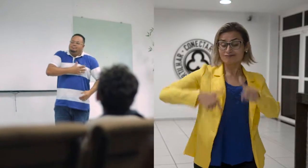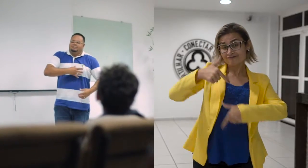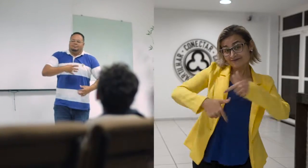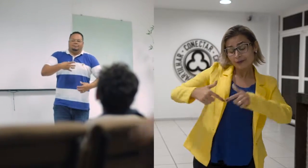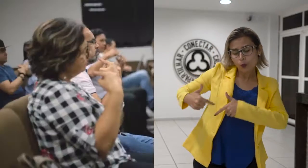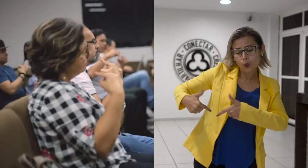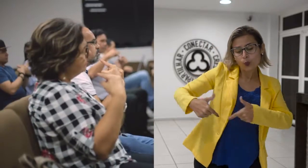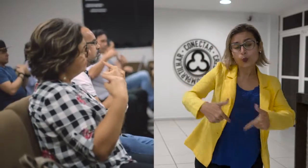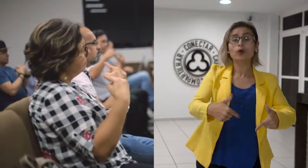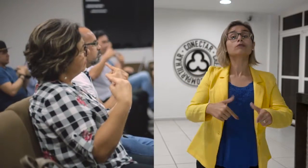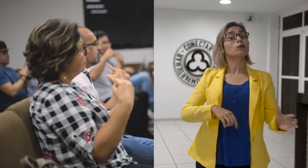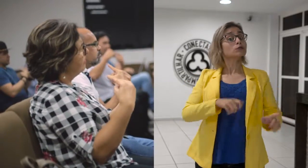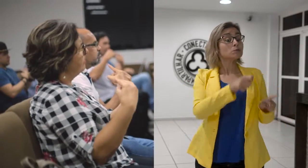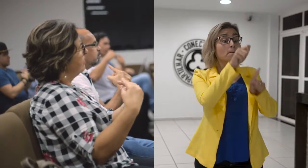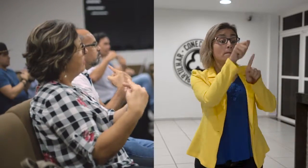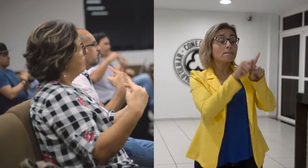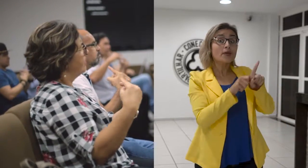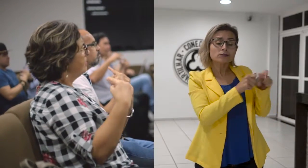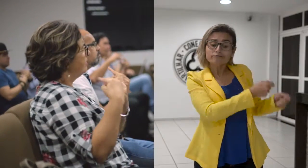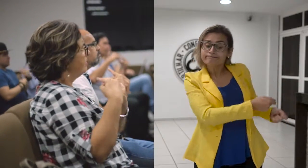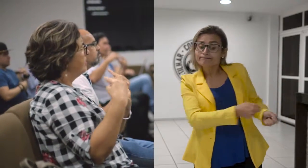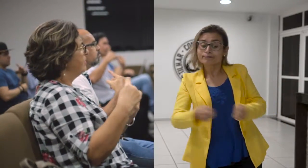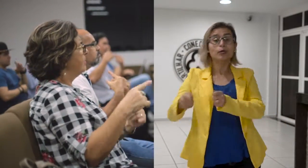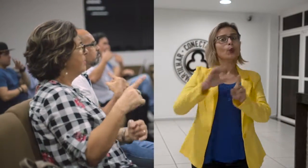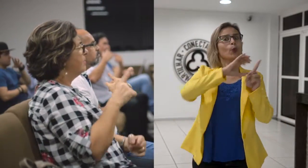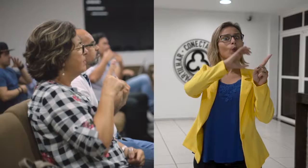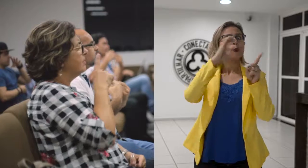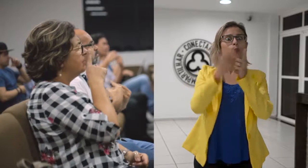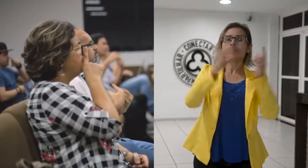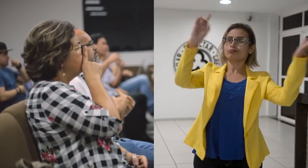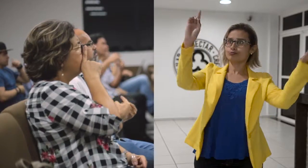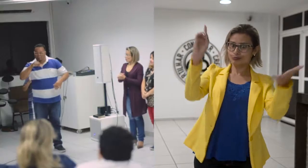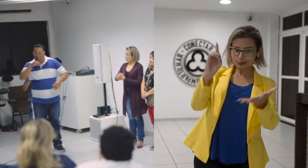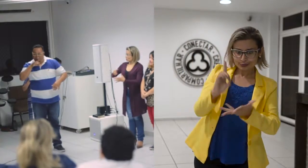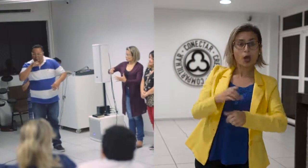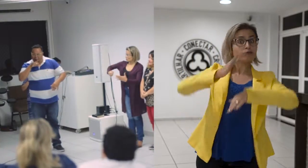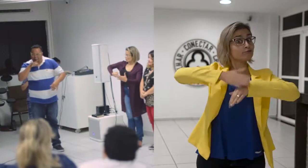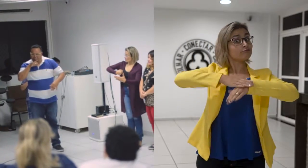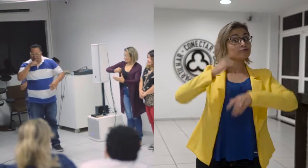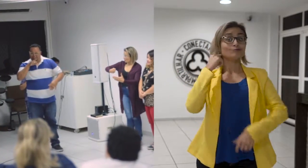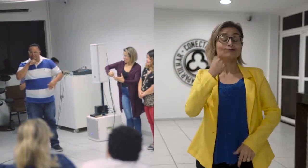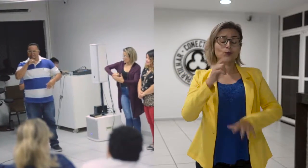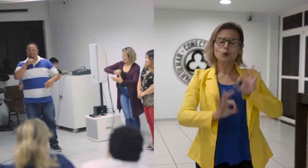Libras, onde os próprios surdos organizam e atuam desde a recepção, os louvores, a pregação.